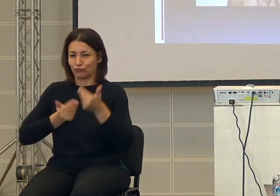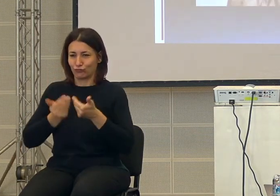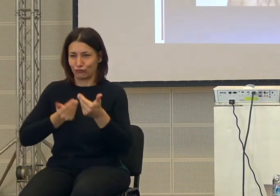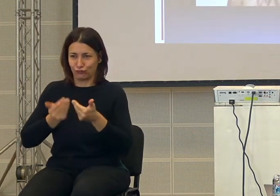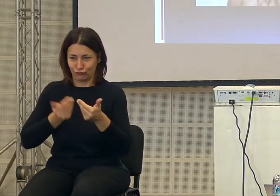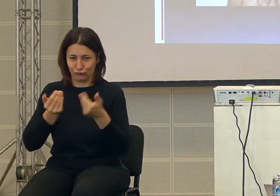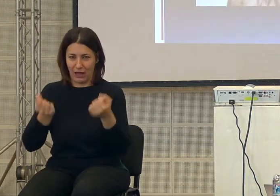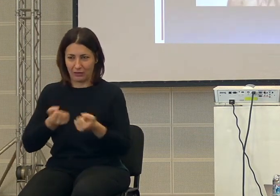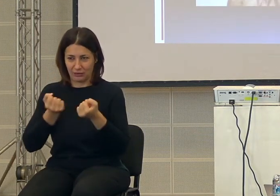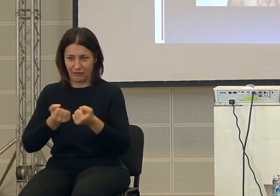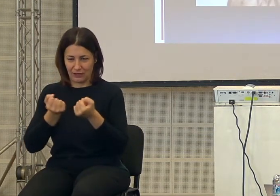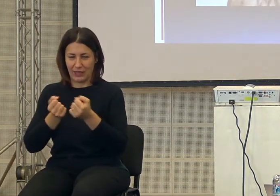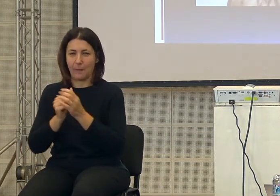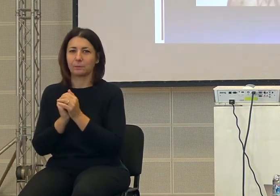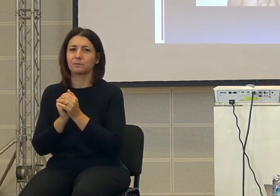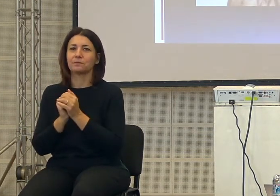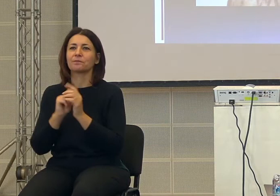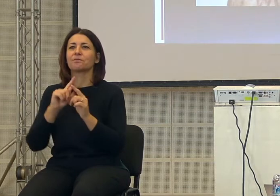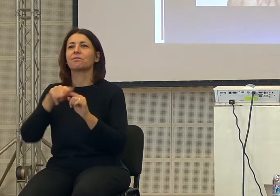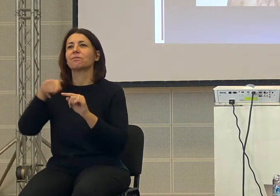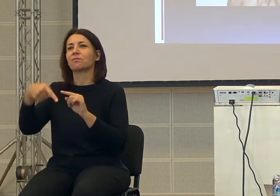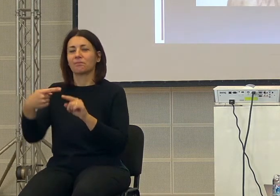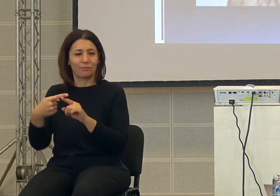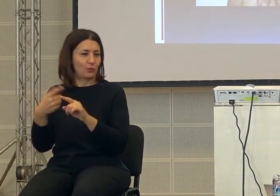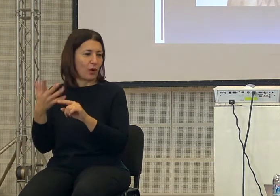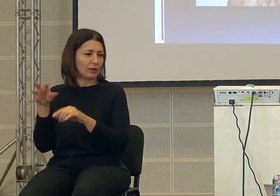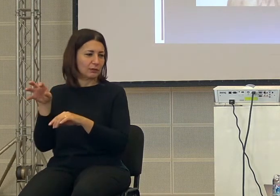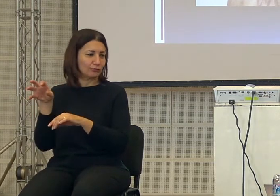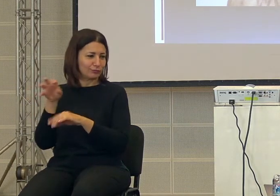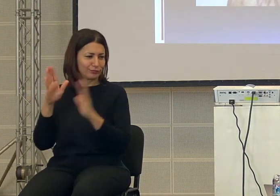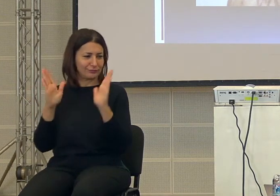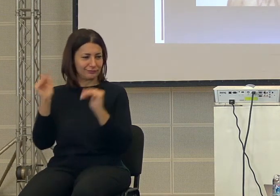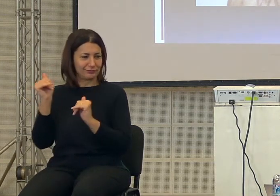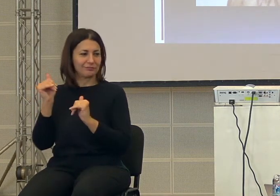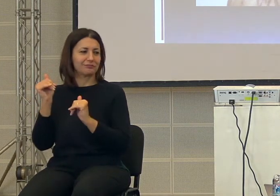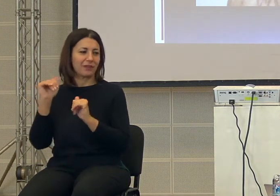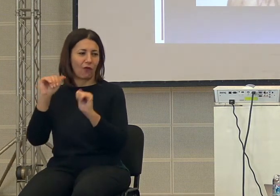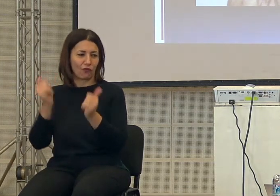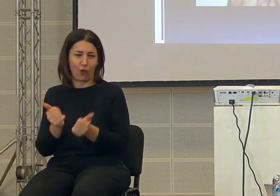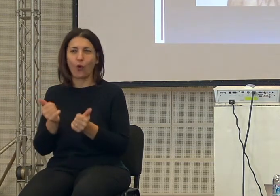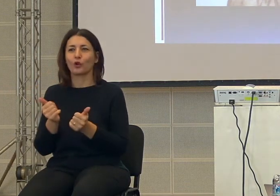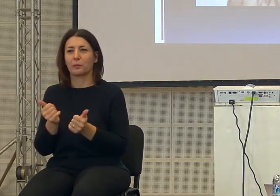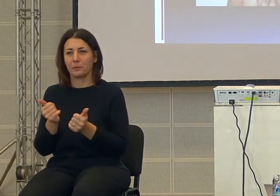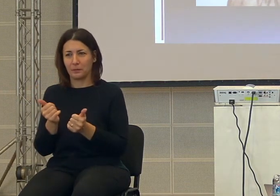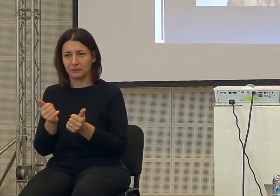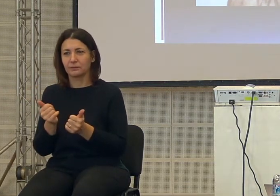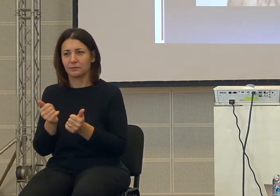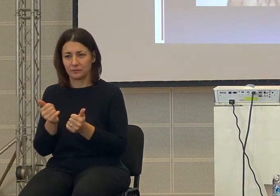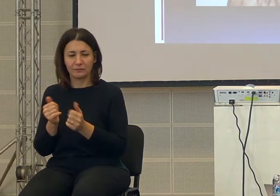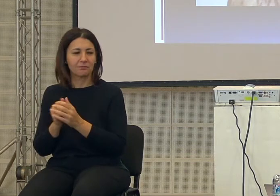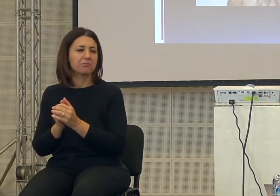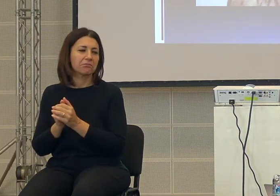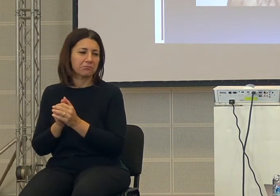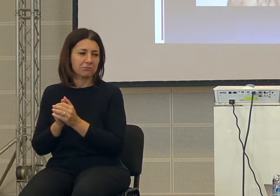mentali. Qui abbiamo di nuovo sempre queste specie che ci hanno preceduto, sono specie